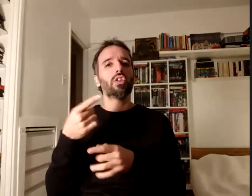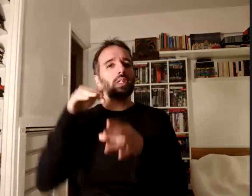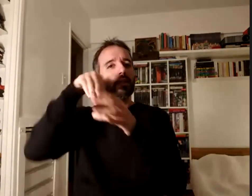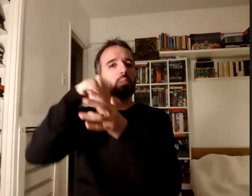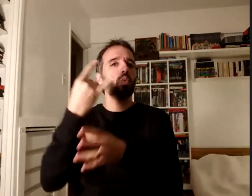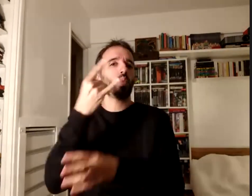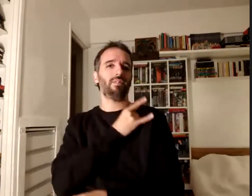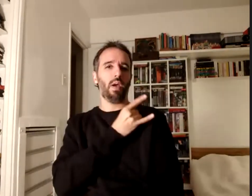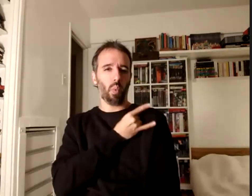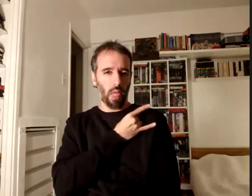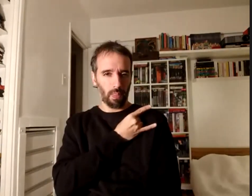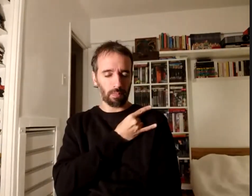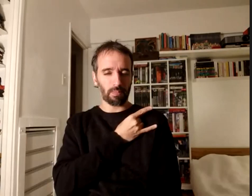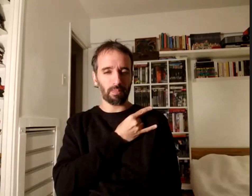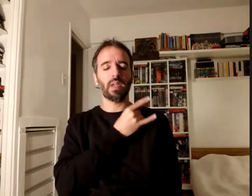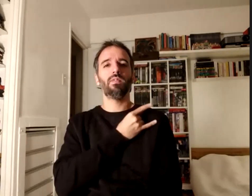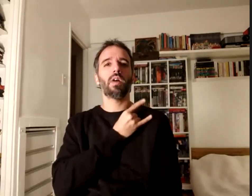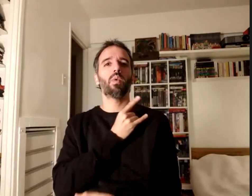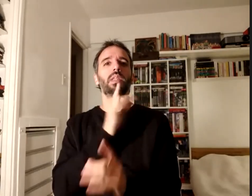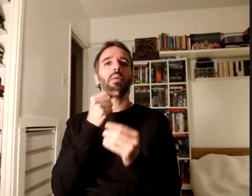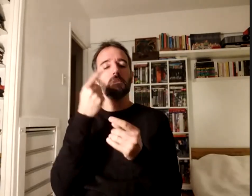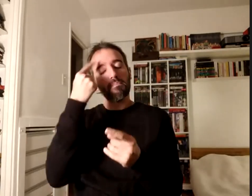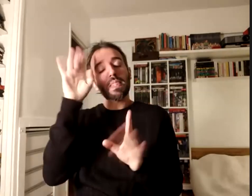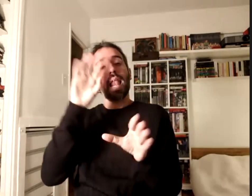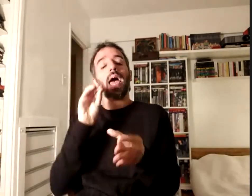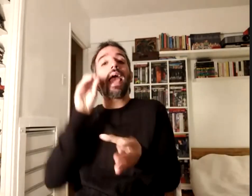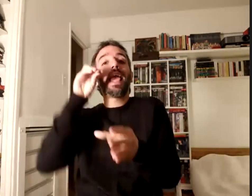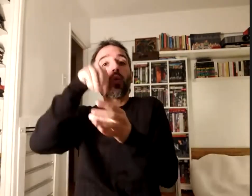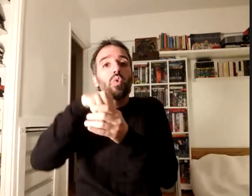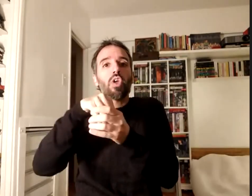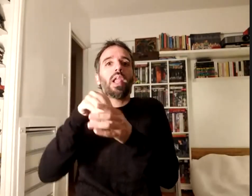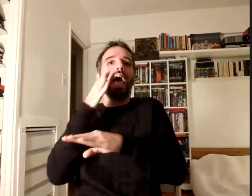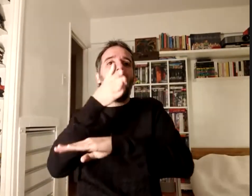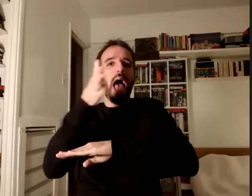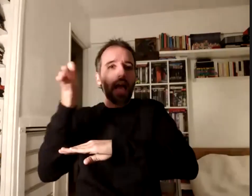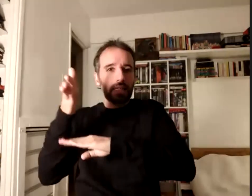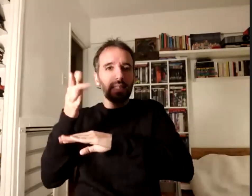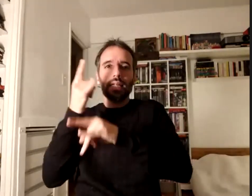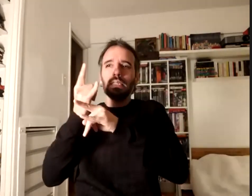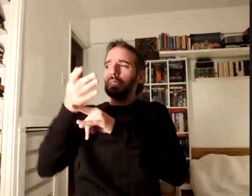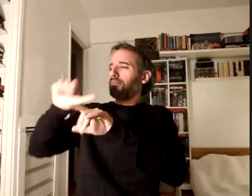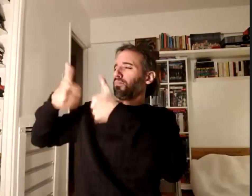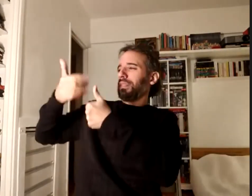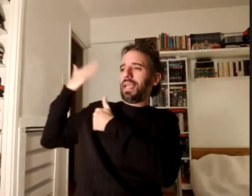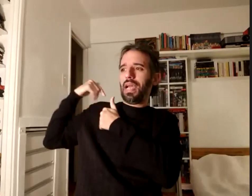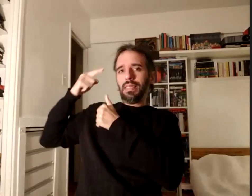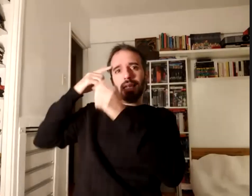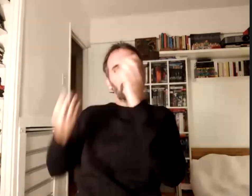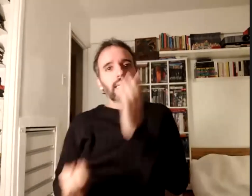para la cual la inclusión y la accesibilidad vienen conformando políticas que la constituyen como institución y